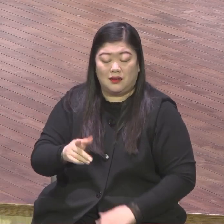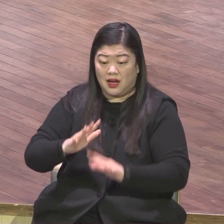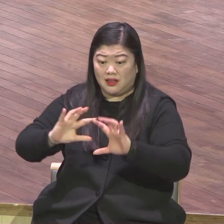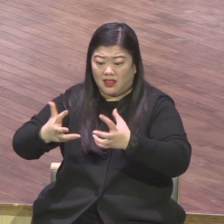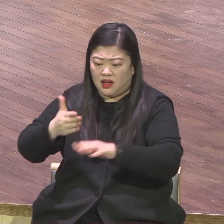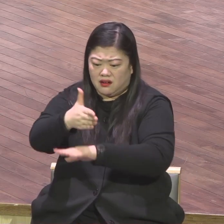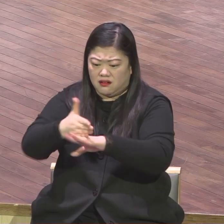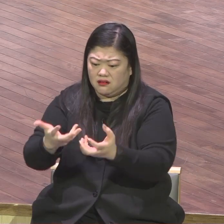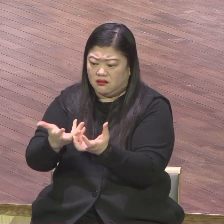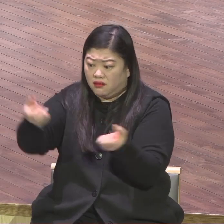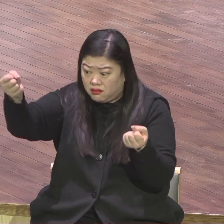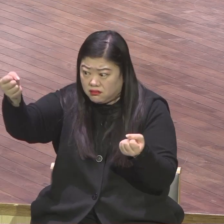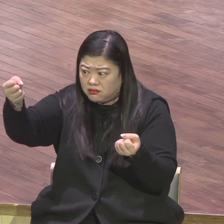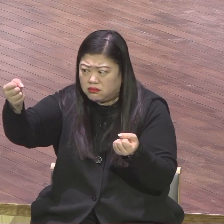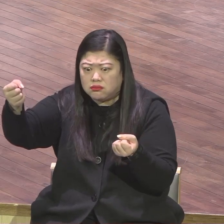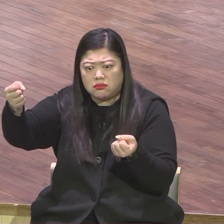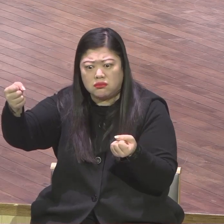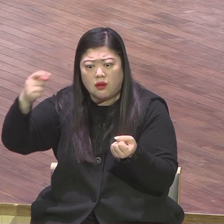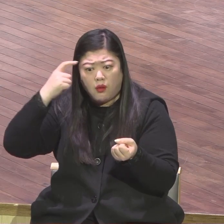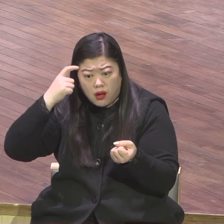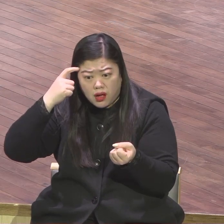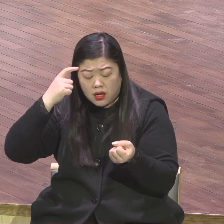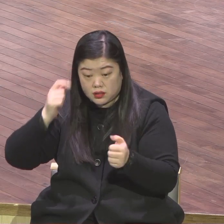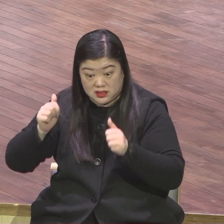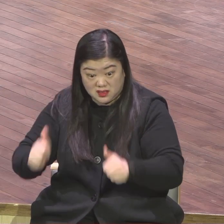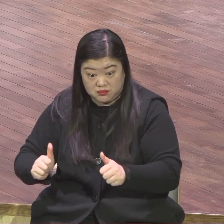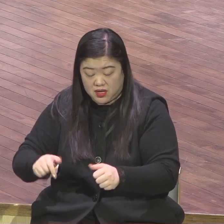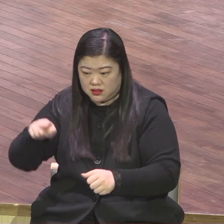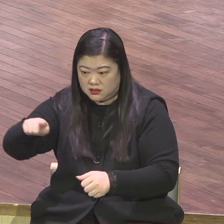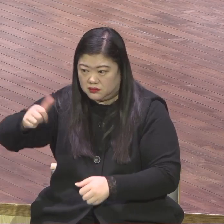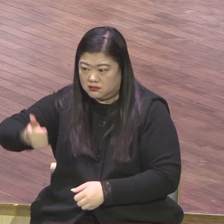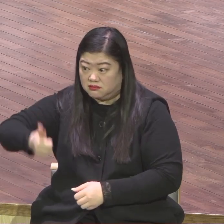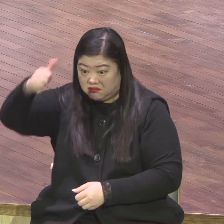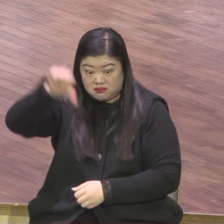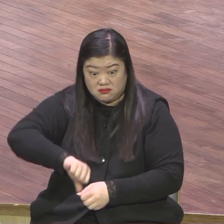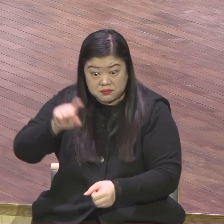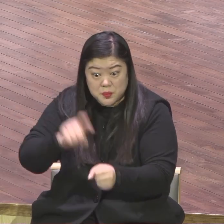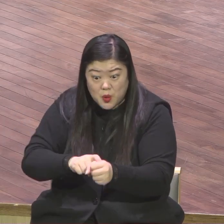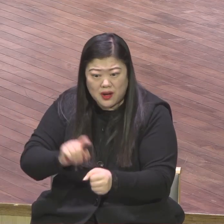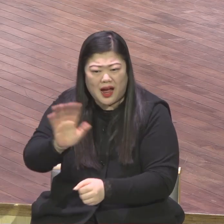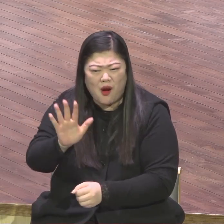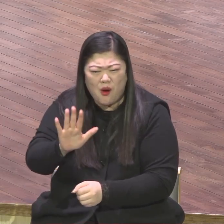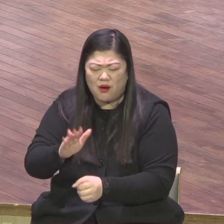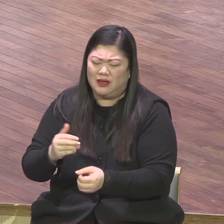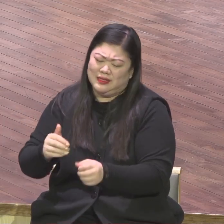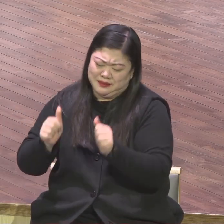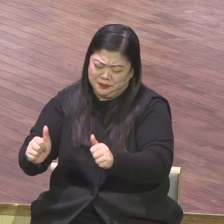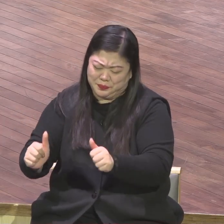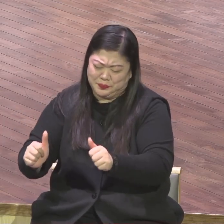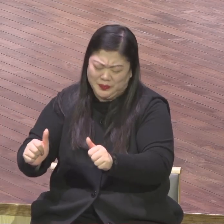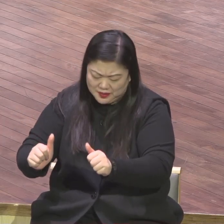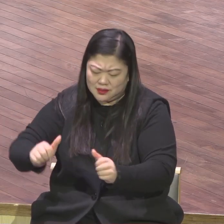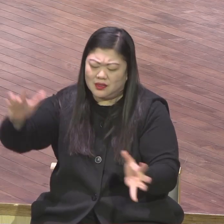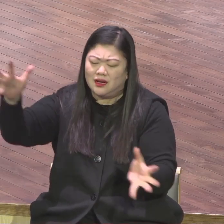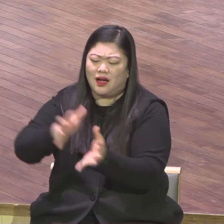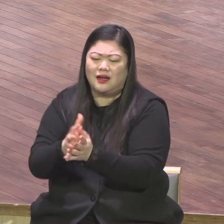심판이 아니라 오히려 모든 것을 돌이켜서 살리고자 하는 살리고자 하는 선교 메시지예요